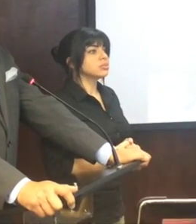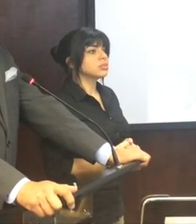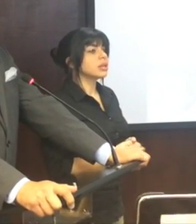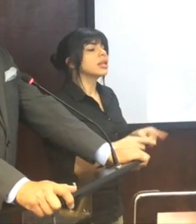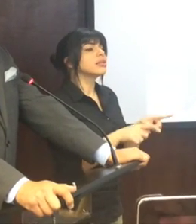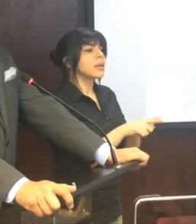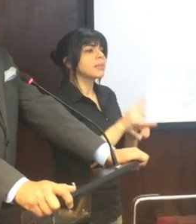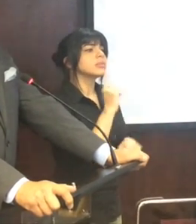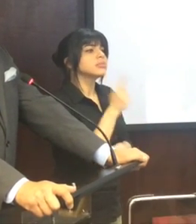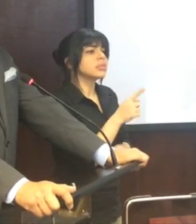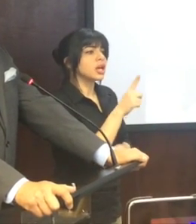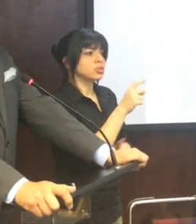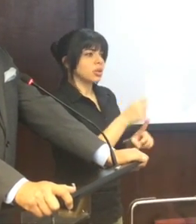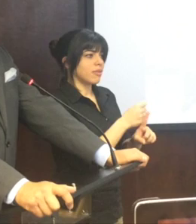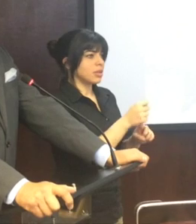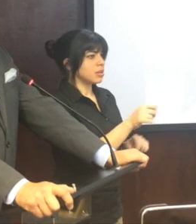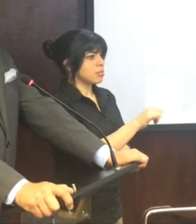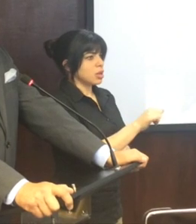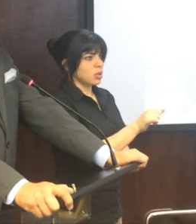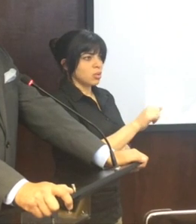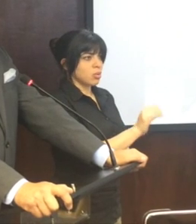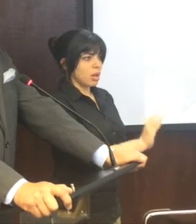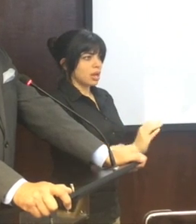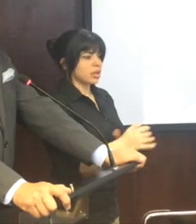también es cierto que es una víctima cualquiera.